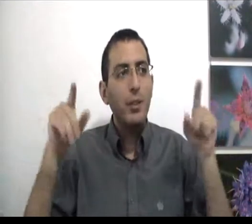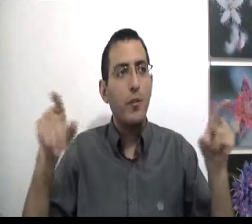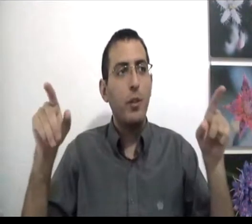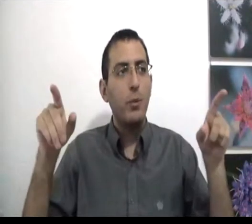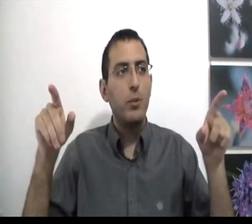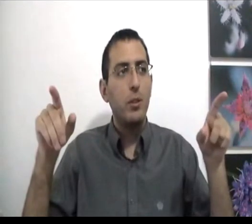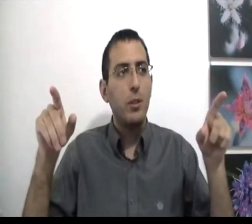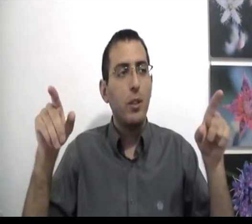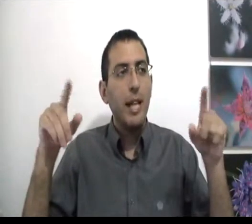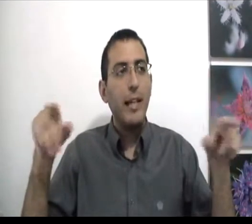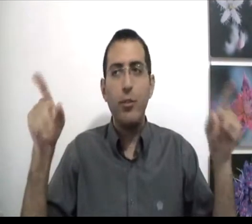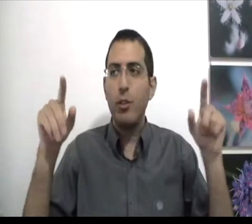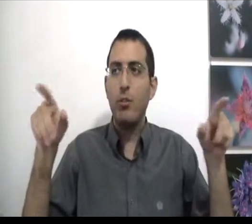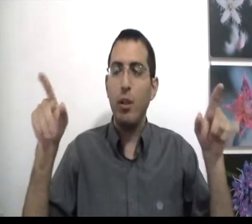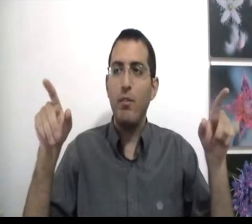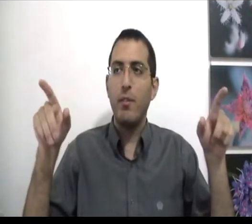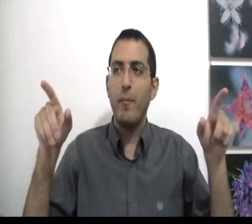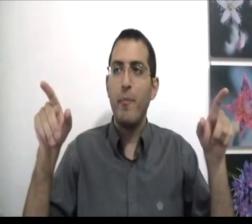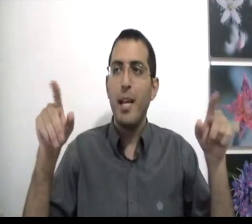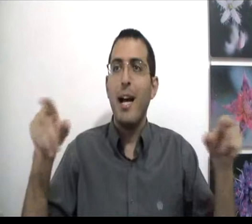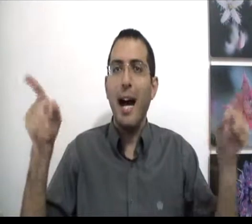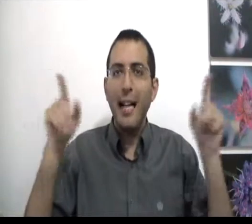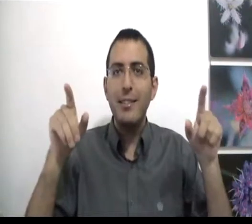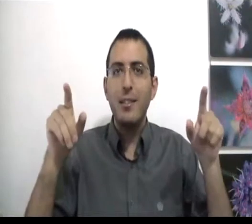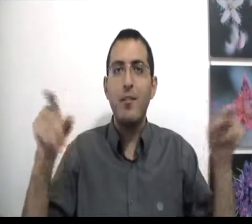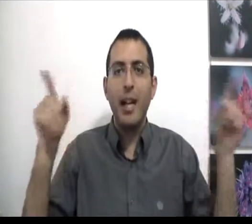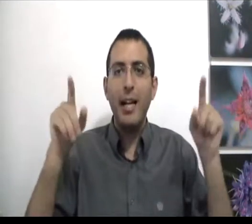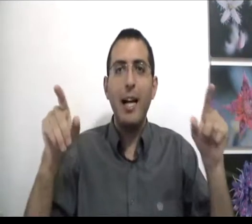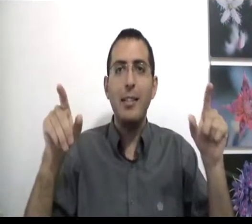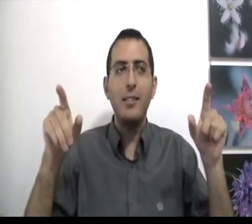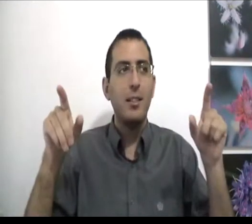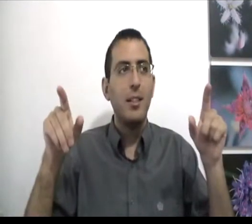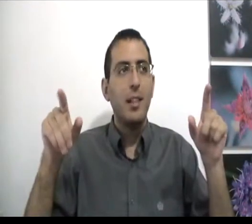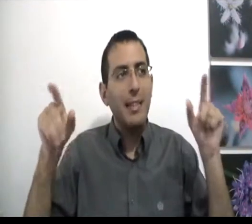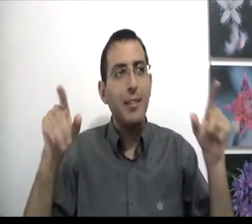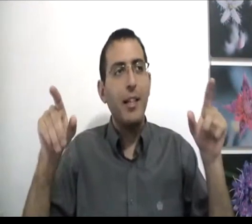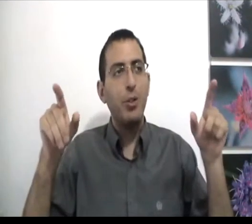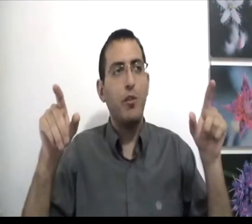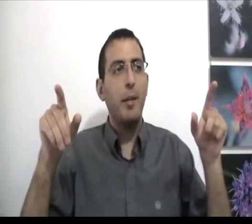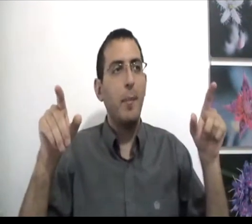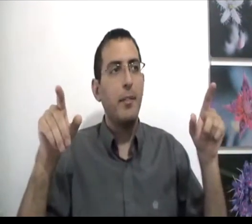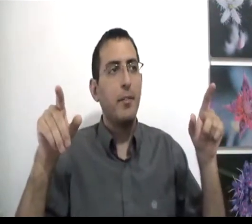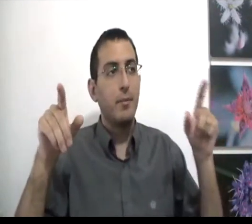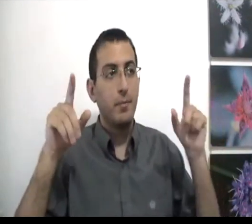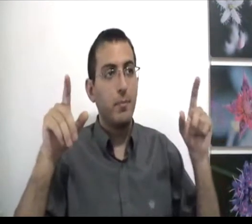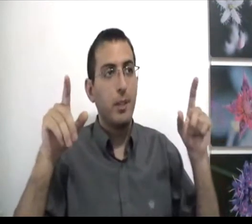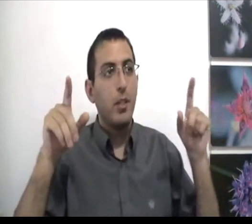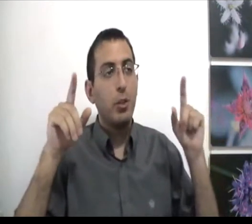סוף אחוז להרגיש יותר טוב אז ורק אז אתה תרגיש טוב באמת זאת